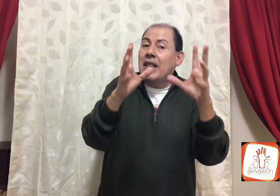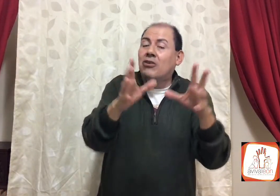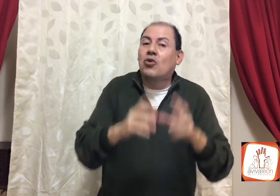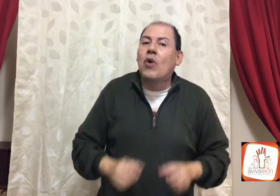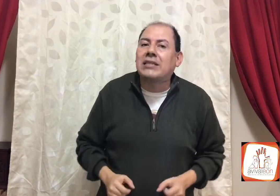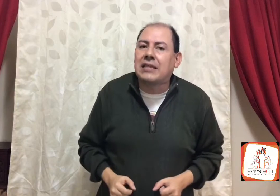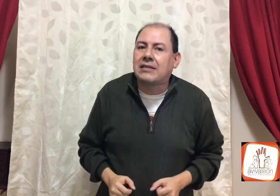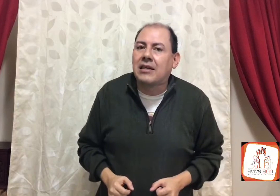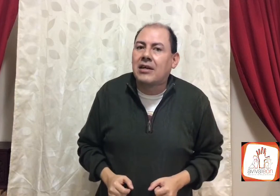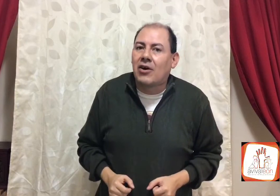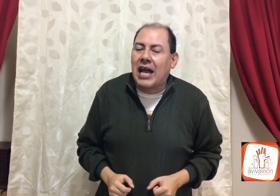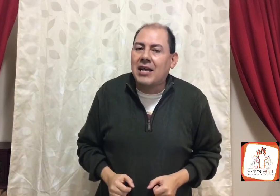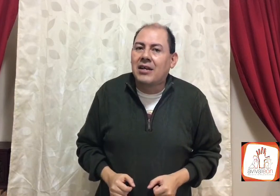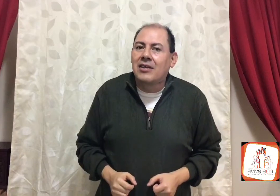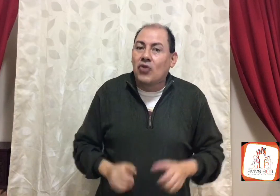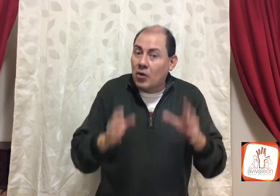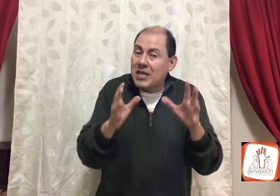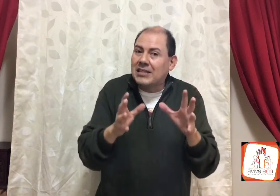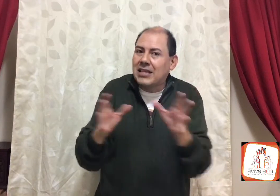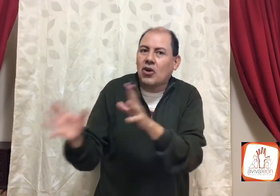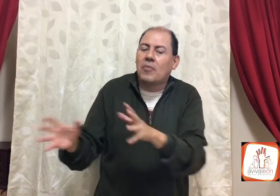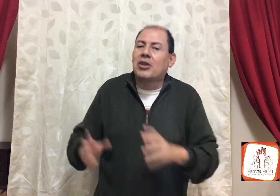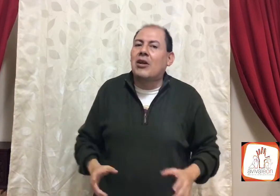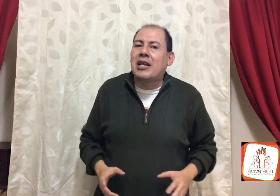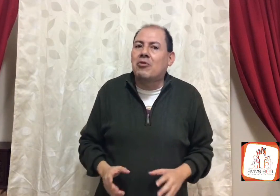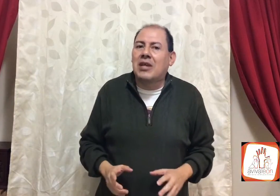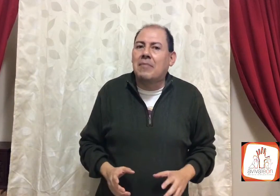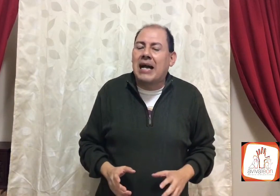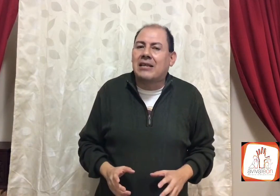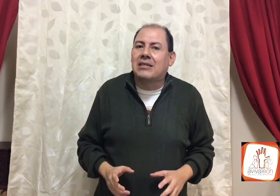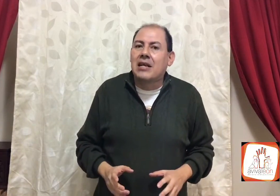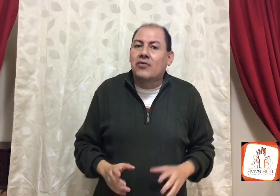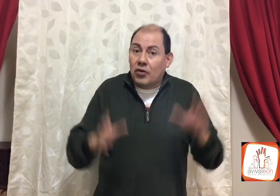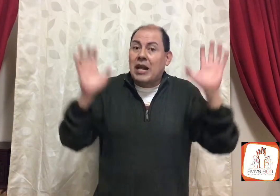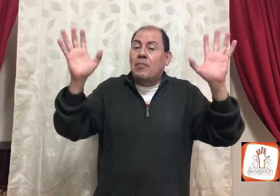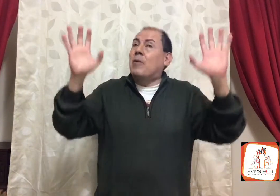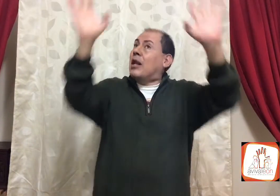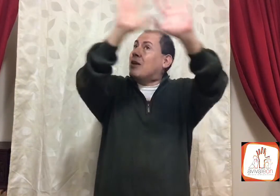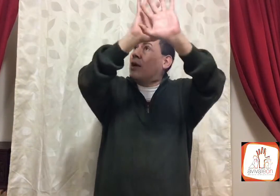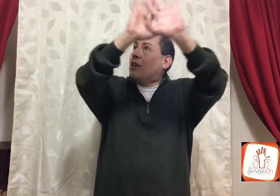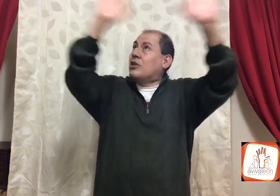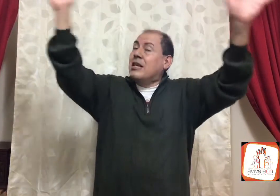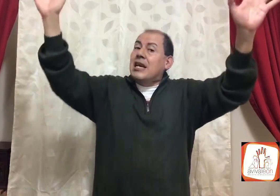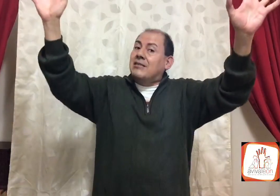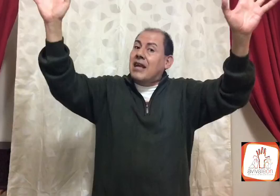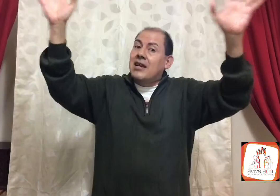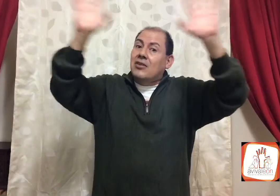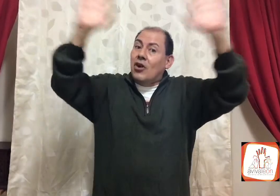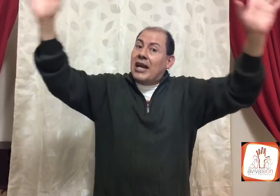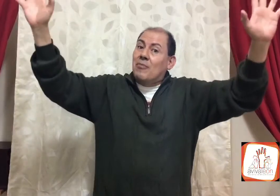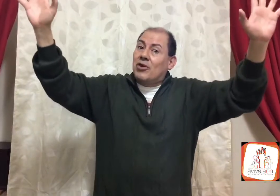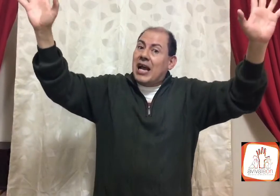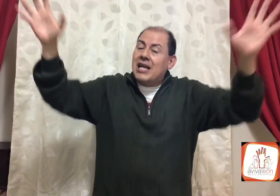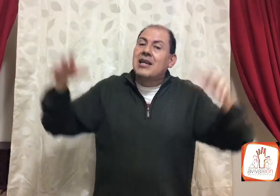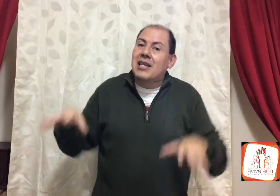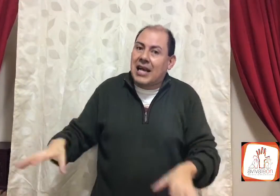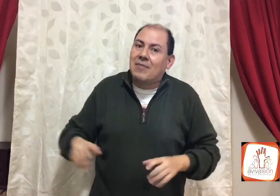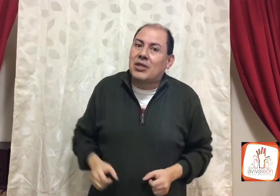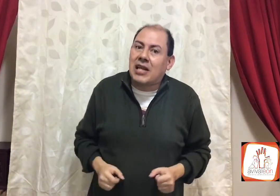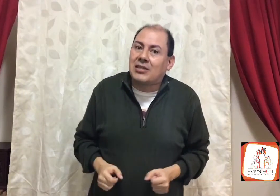de los jueces, ¿ok? No olvides eso, como te lo dijimos el martes, donde el pueblo le dijo a Dios, este, no queremos rey, y queremos hacer las